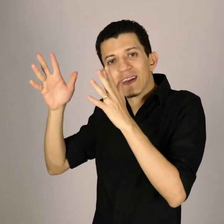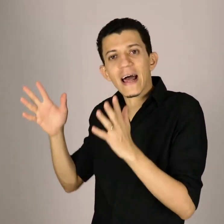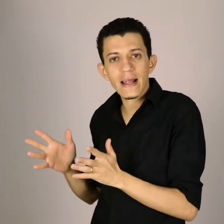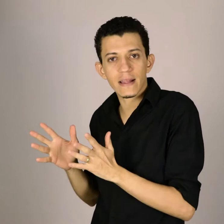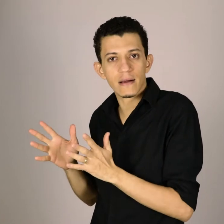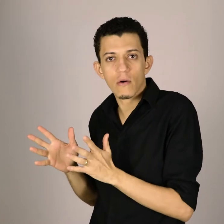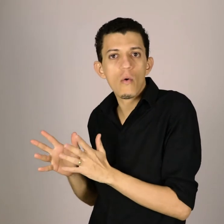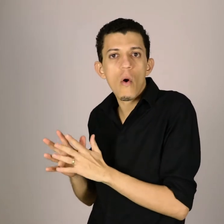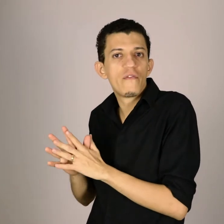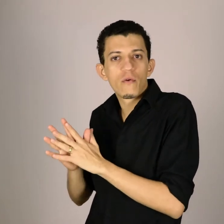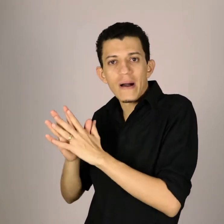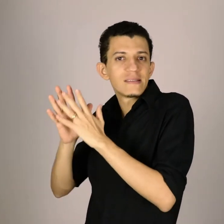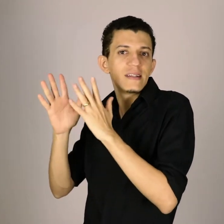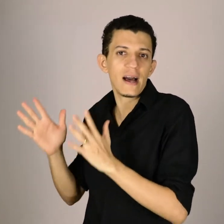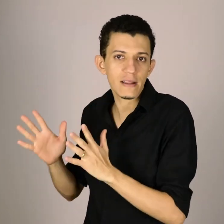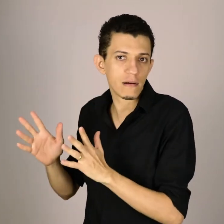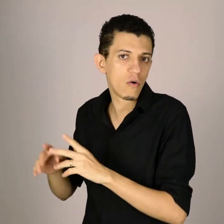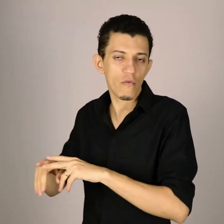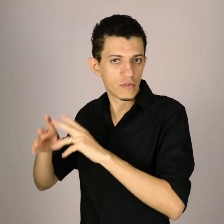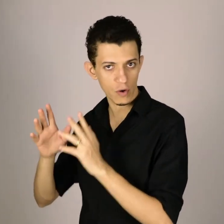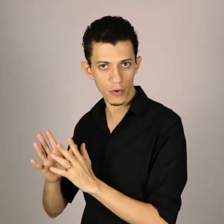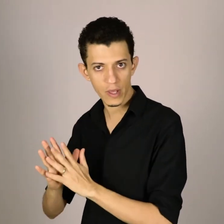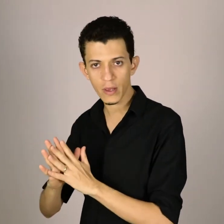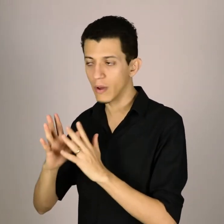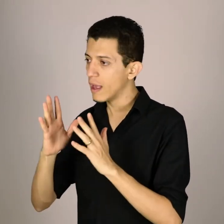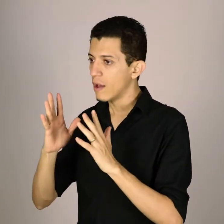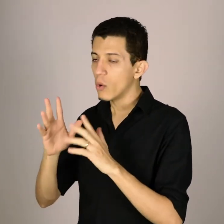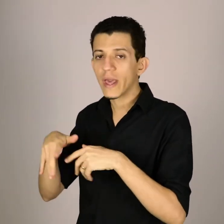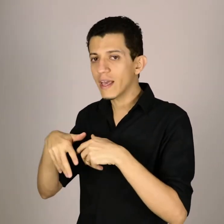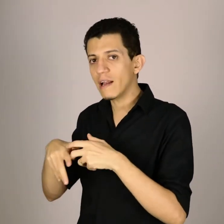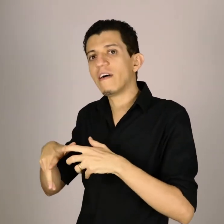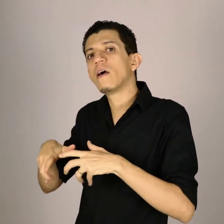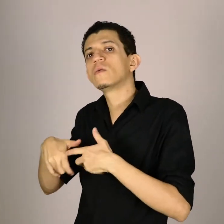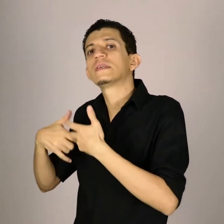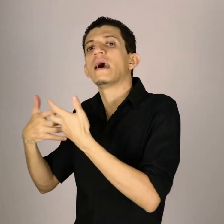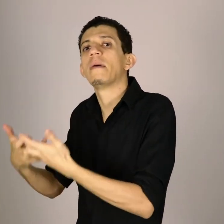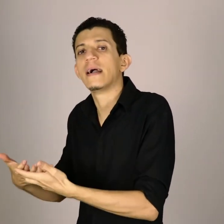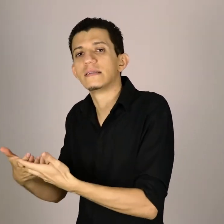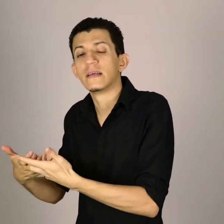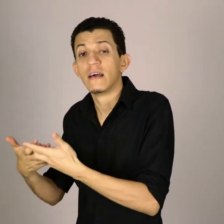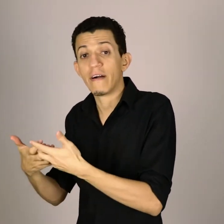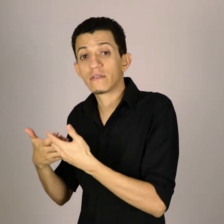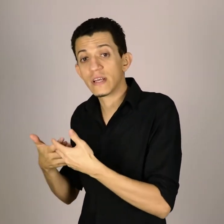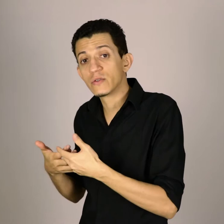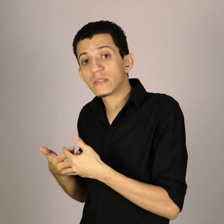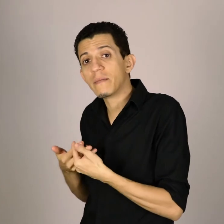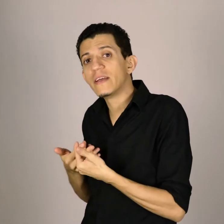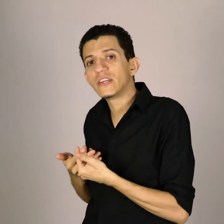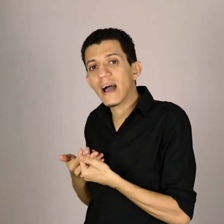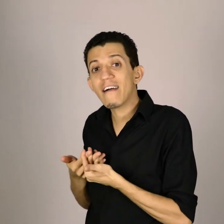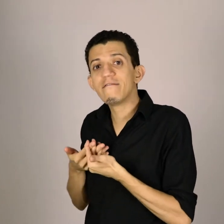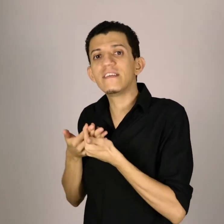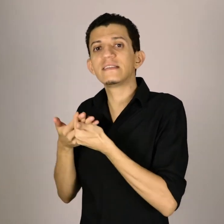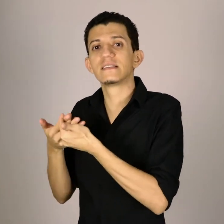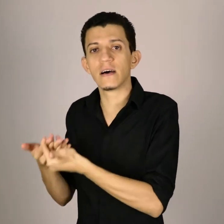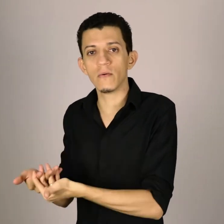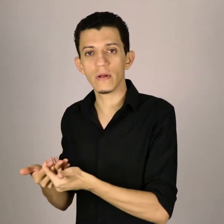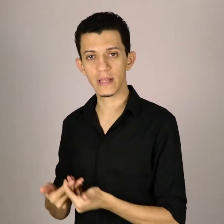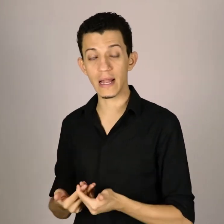nada, ou ouve quase nada, ou ouve só um pouquinho, o que é que ele vai aguçar mais? Vai aguçar justamente a visão dele, a